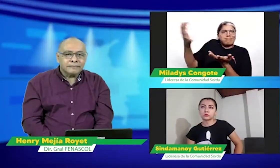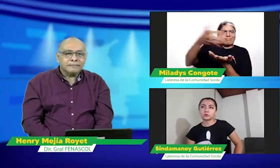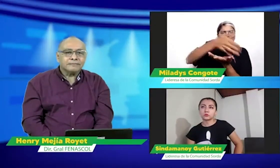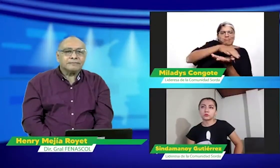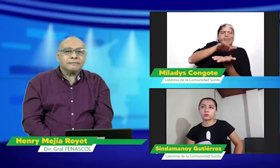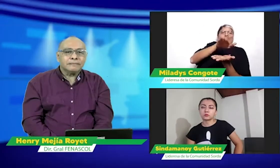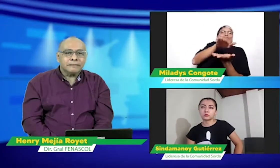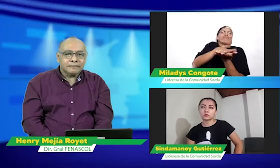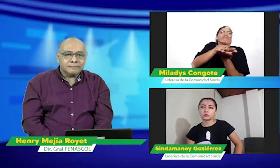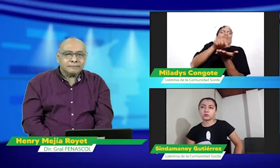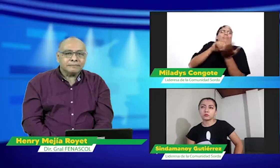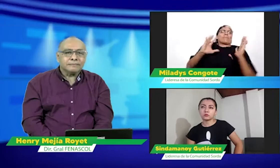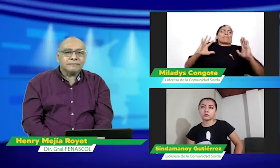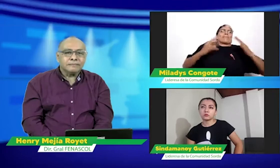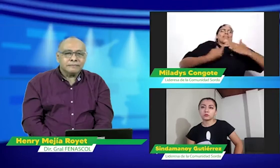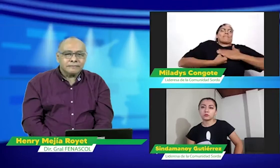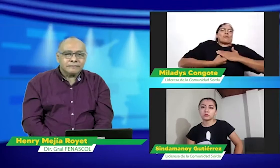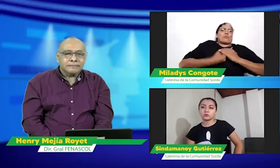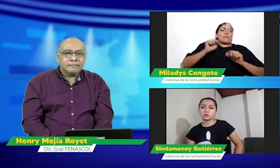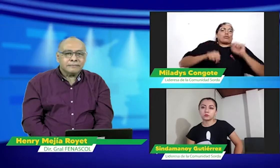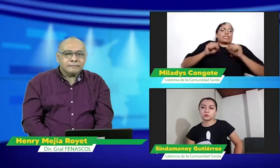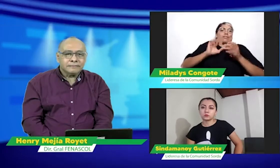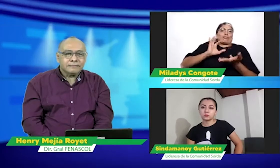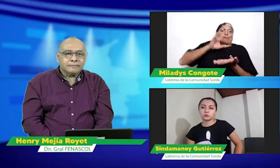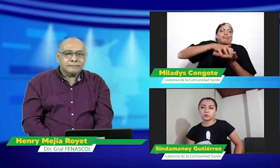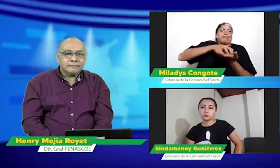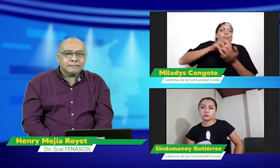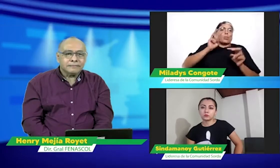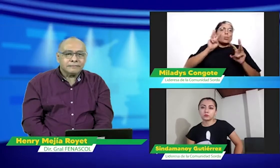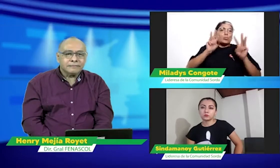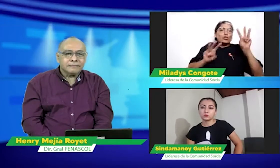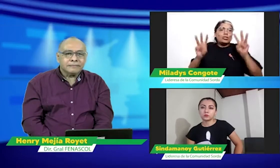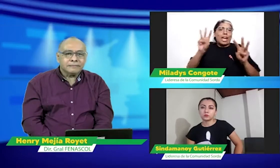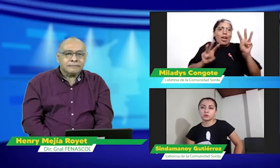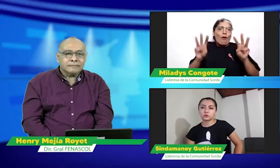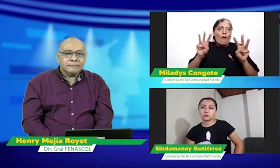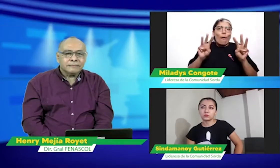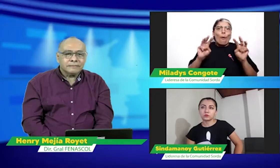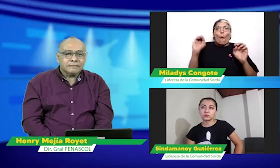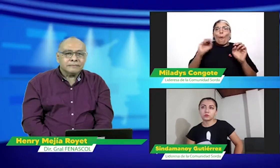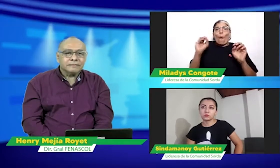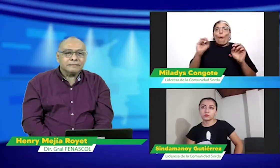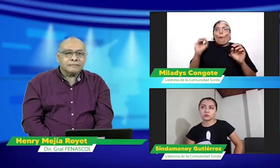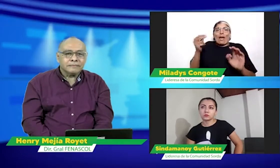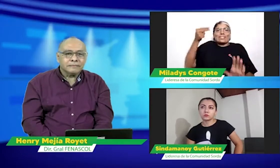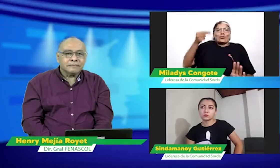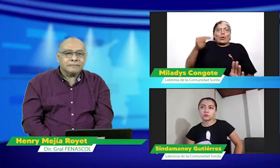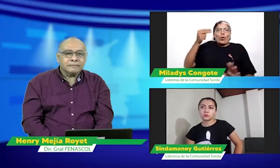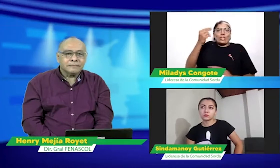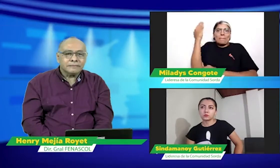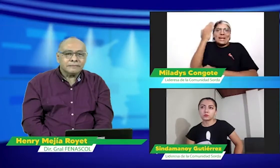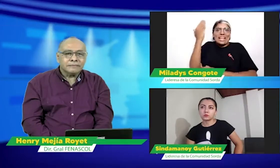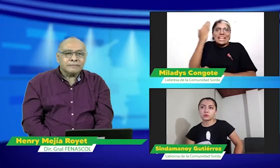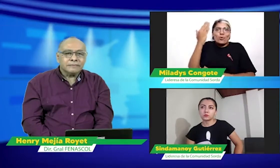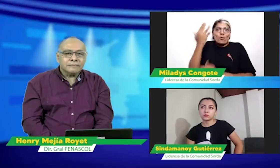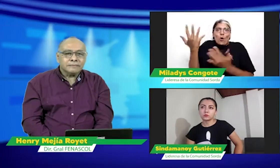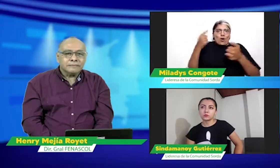a nuestros trabajos, a todo ese acervo documental que nos puede visibilizar en espacios como museos